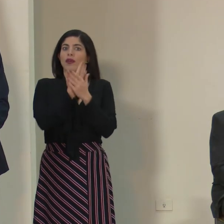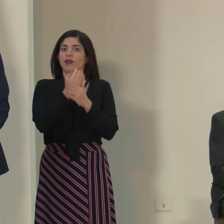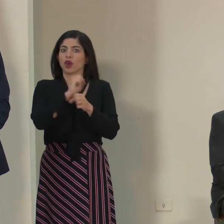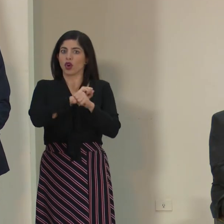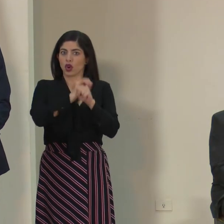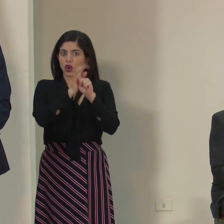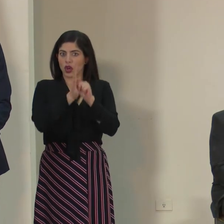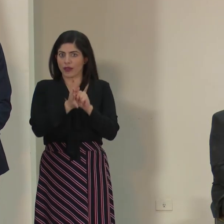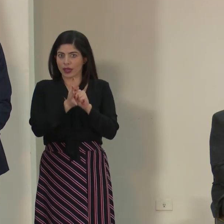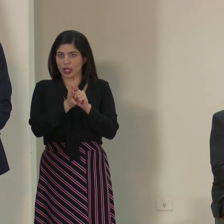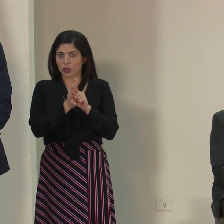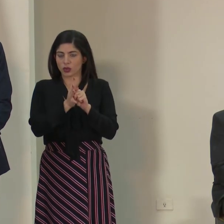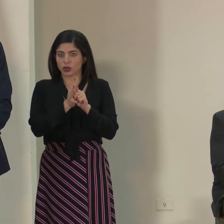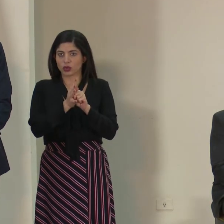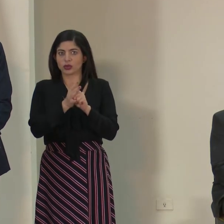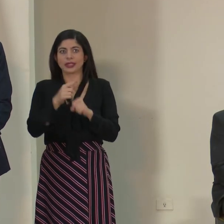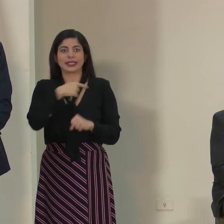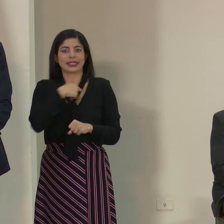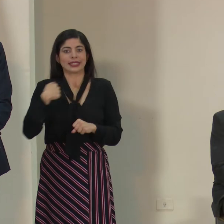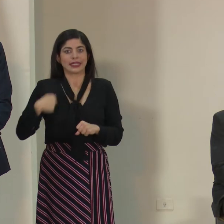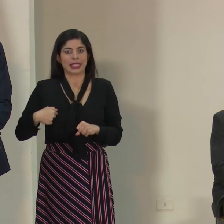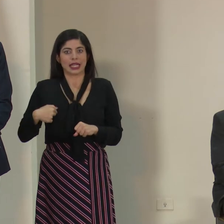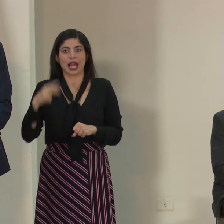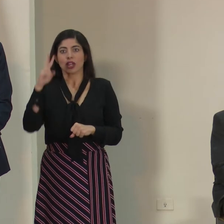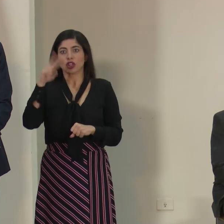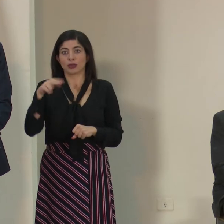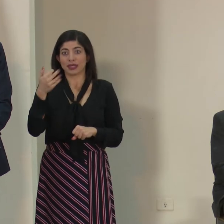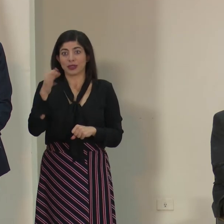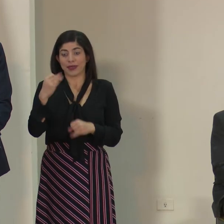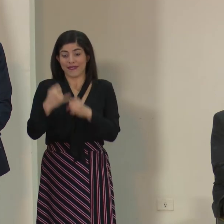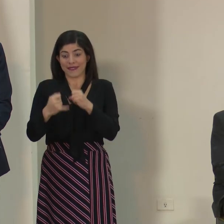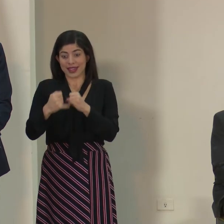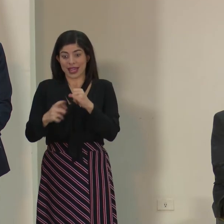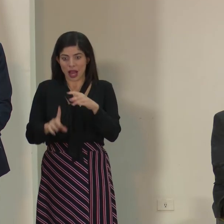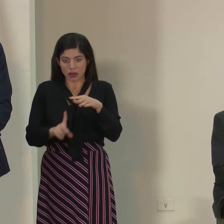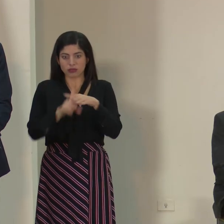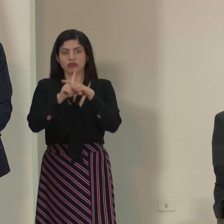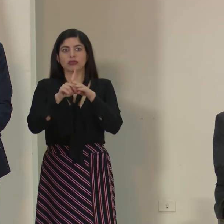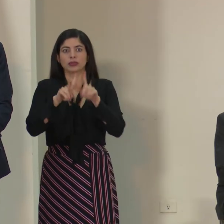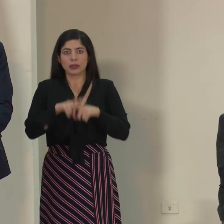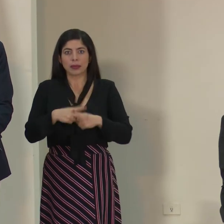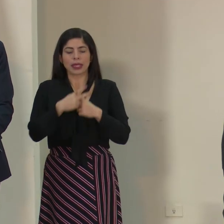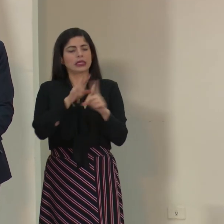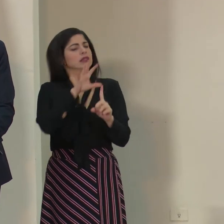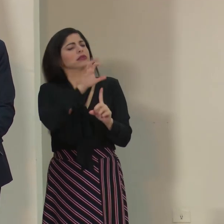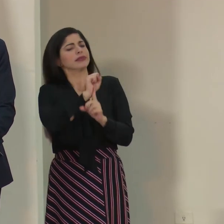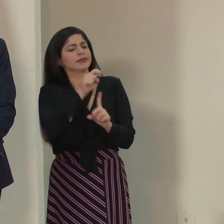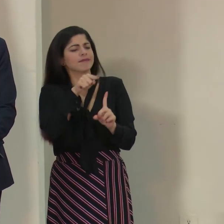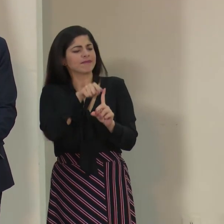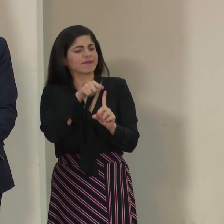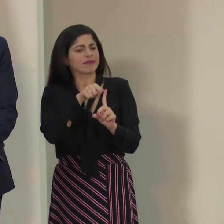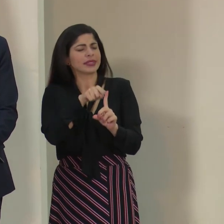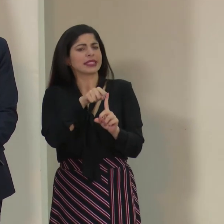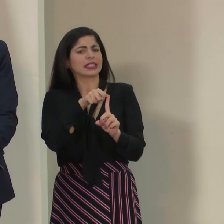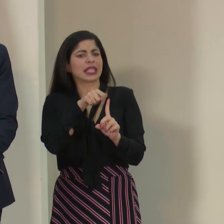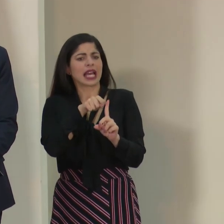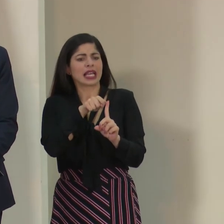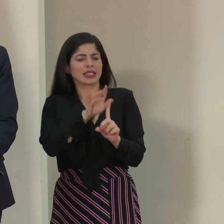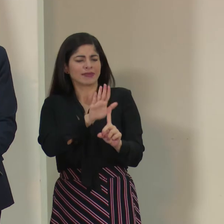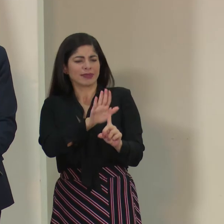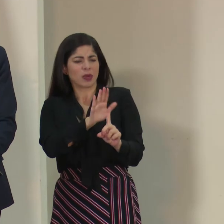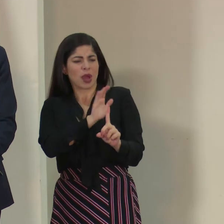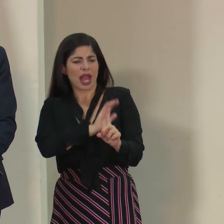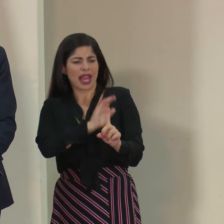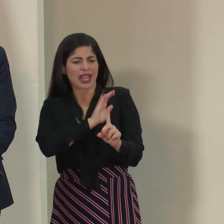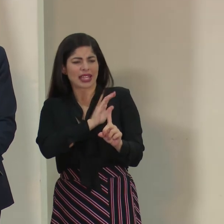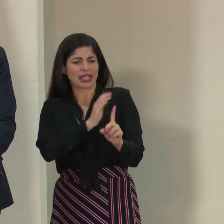en China en los 2019 finales, empieza a identificarse un ente que tenía características